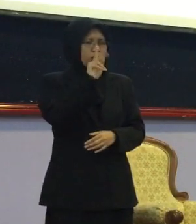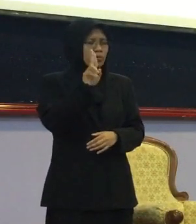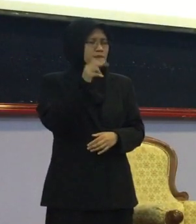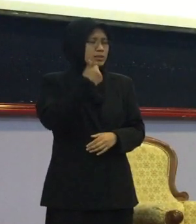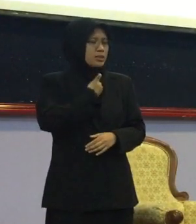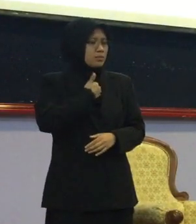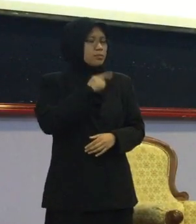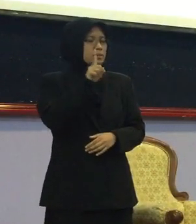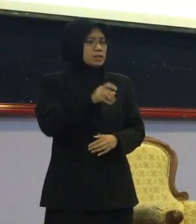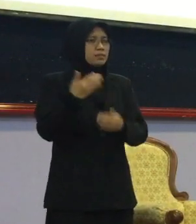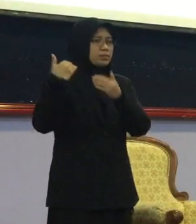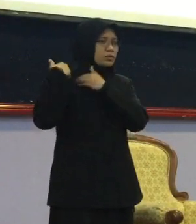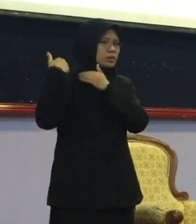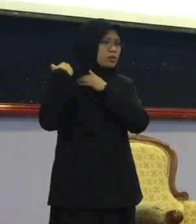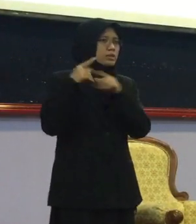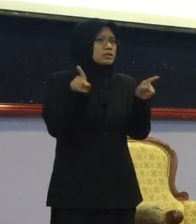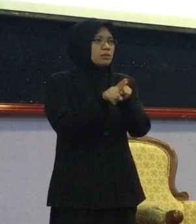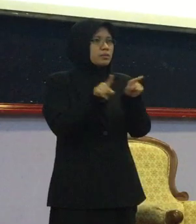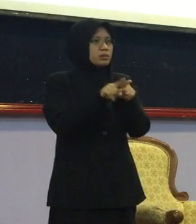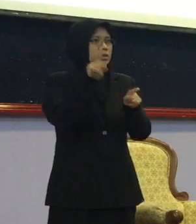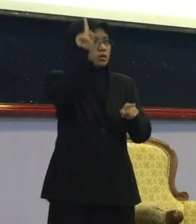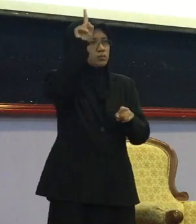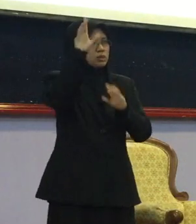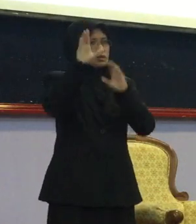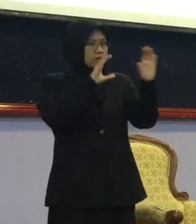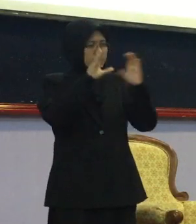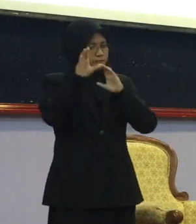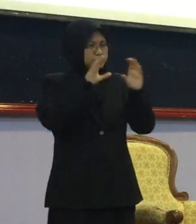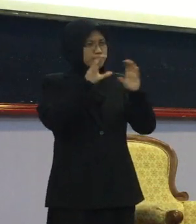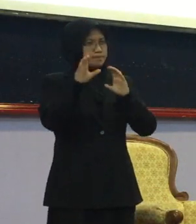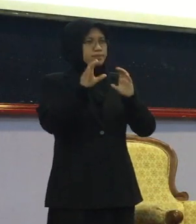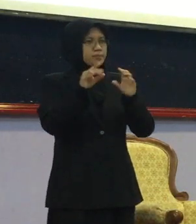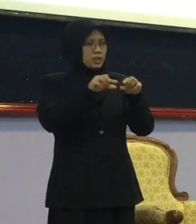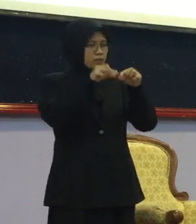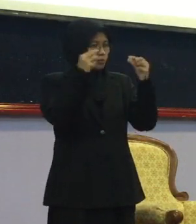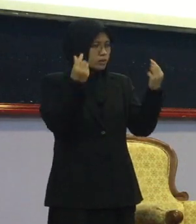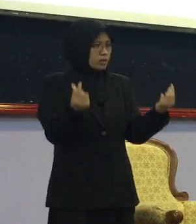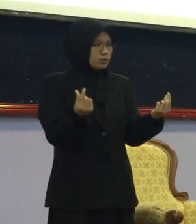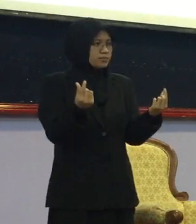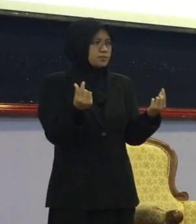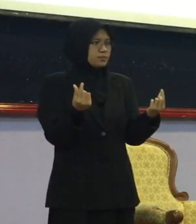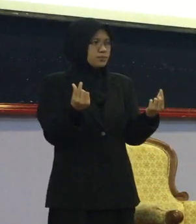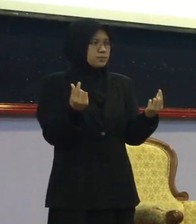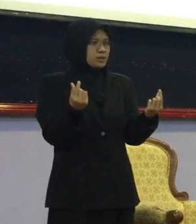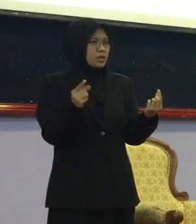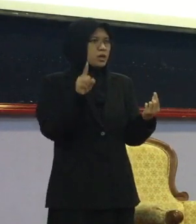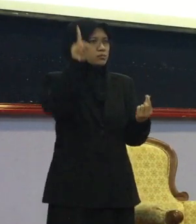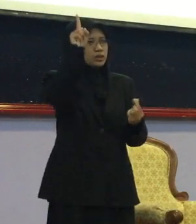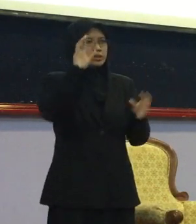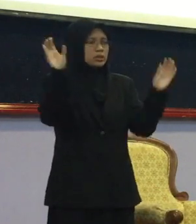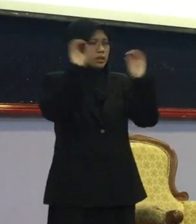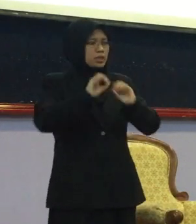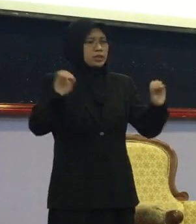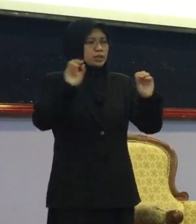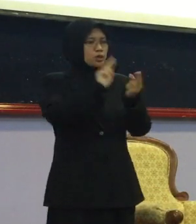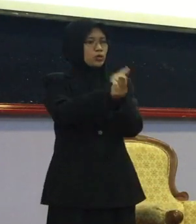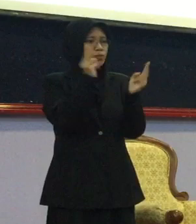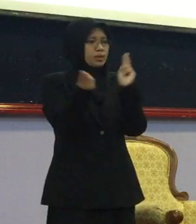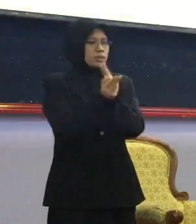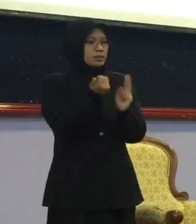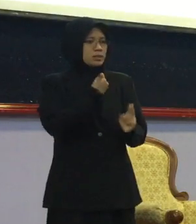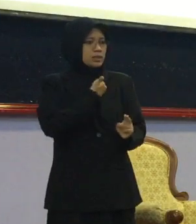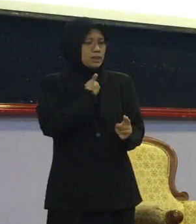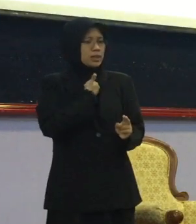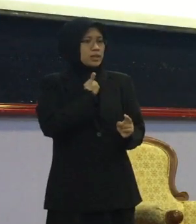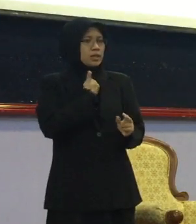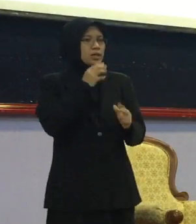bertanggungjawab Seperti mana Firmat Allah SWT Auszubillah Ibn Assyaitanir Rajim Inna Allah Layuwayirma Biqaw Hatta Layuwayirma